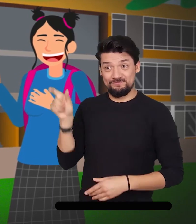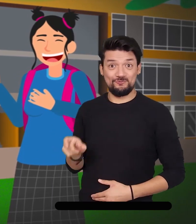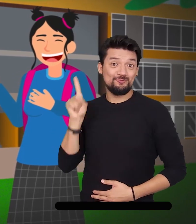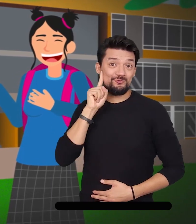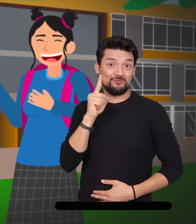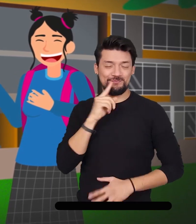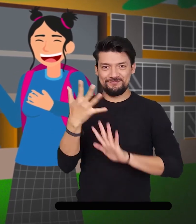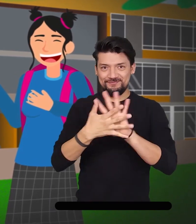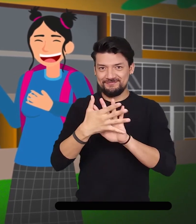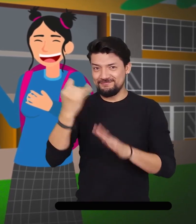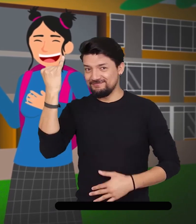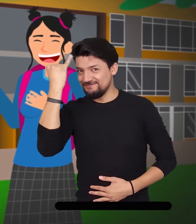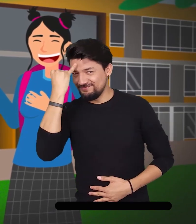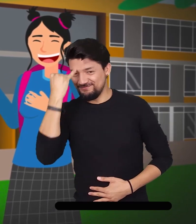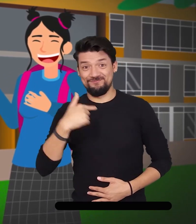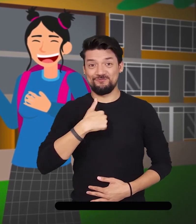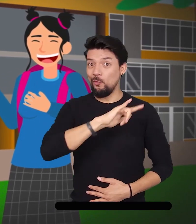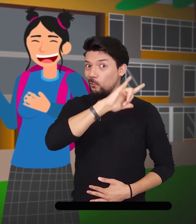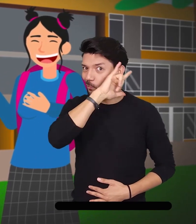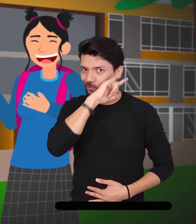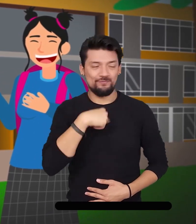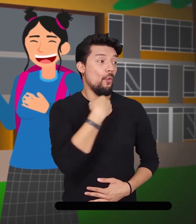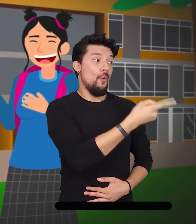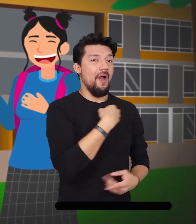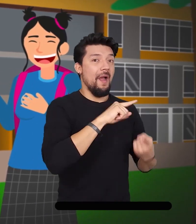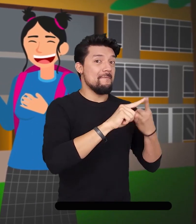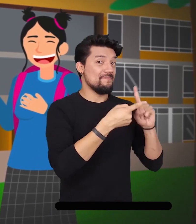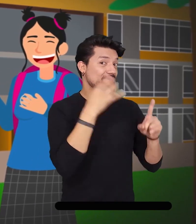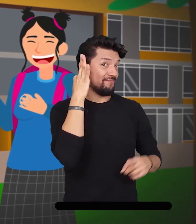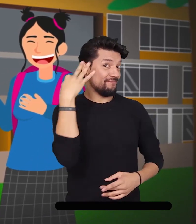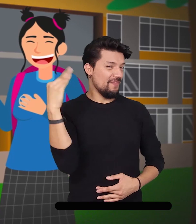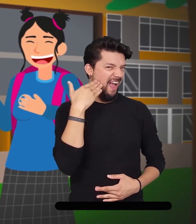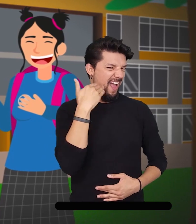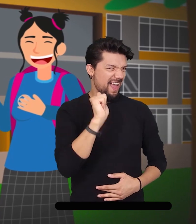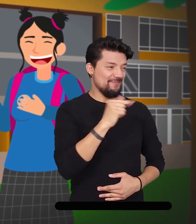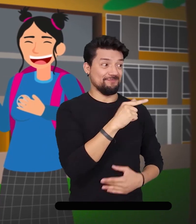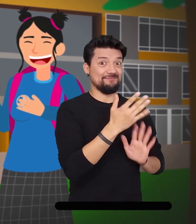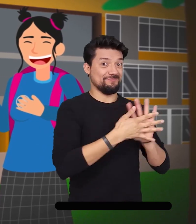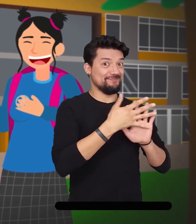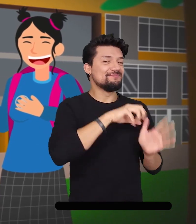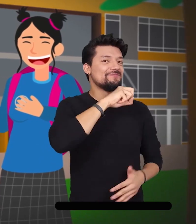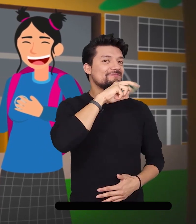décimo grado de bachillerato. Hugo estaba hablando con uno de sus compañeros y amigos sordos que era Josué.